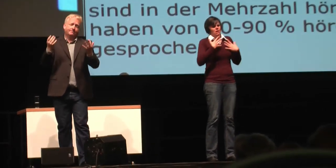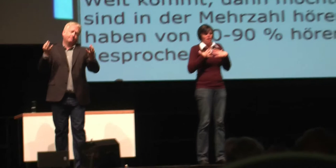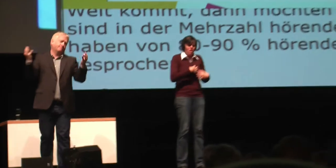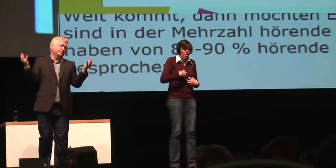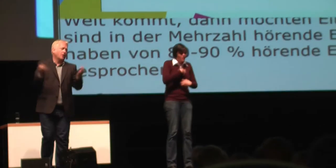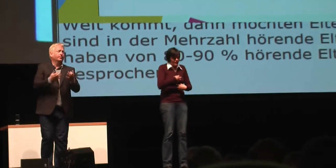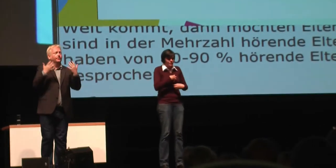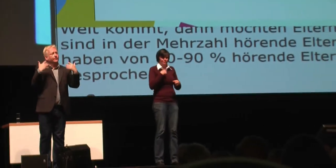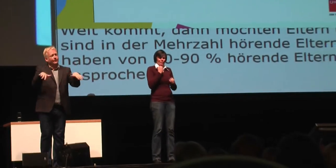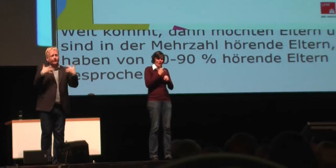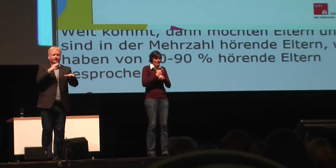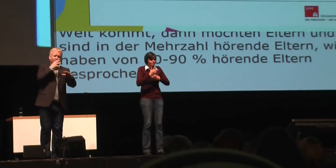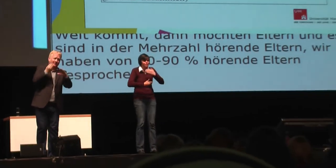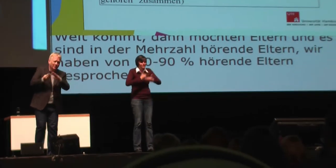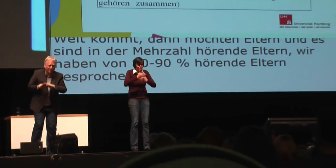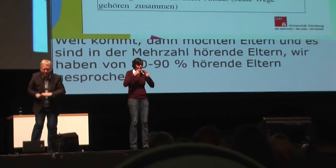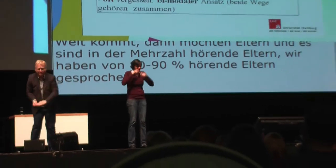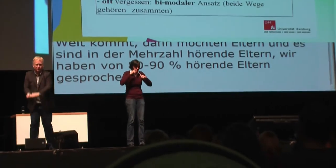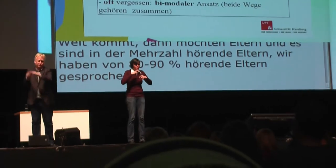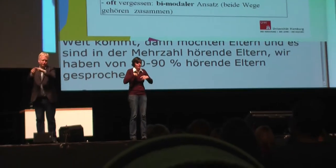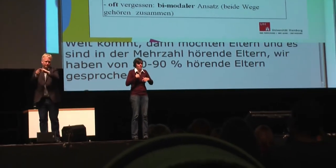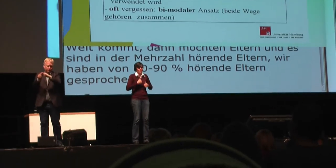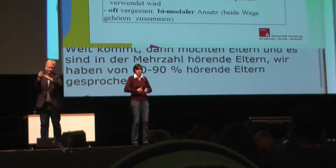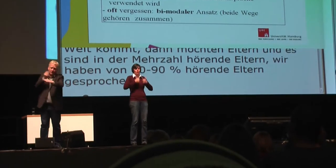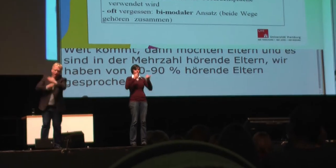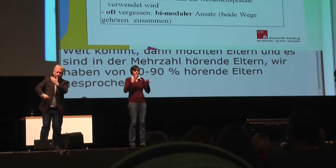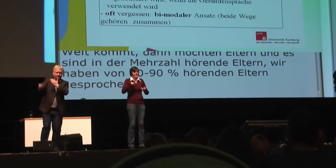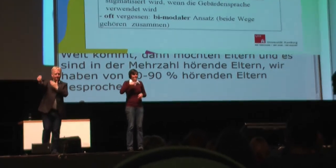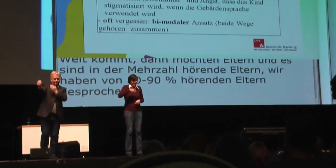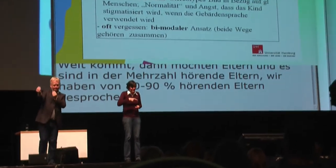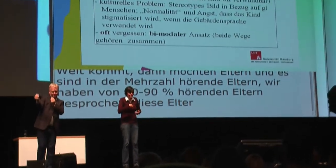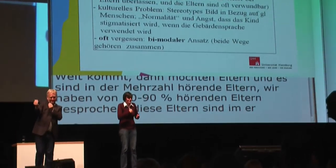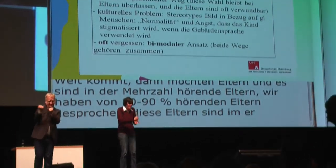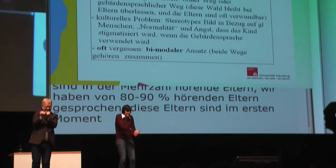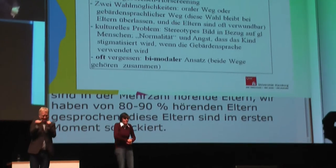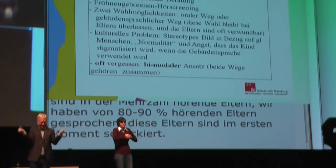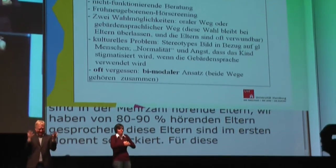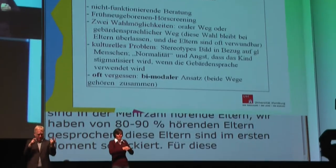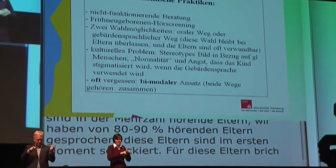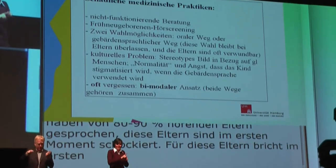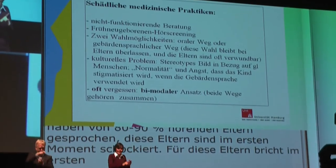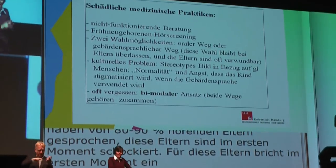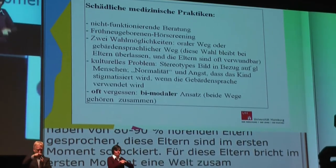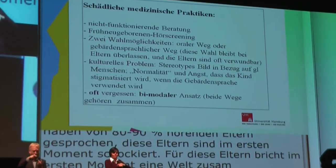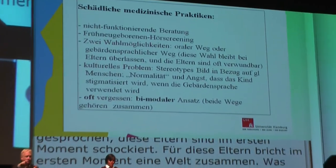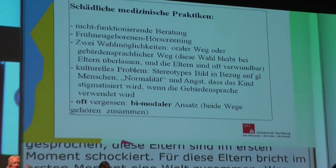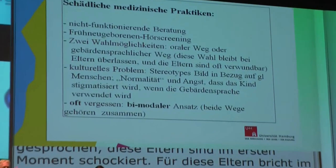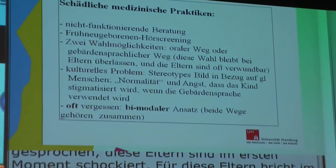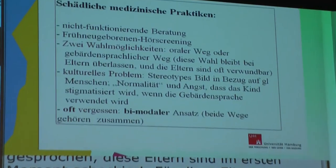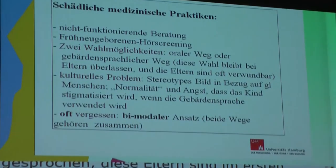und das ist ein ganz normaler Prozess. Und ich glaube, dass Eltern in dieser Phase sehr viel Betreuung, sehr